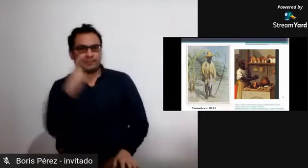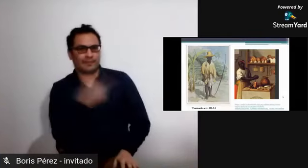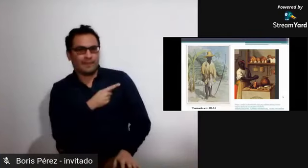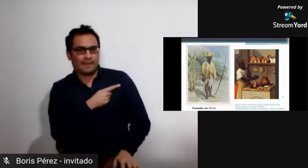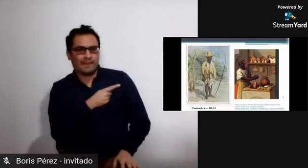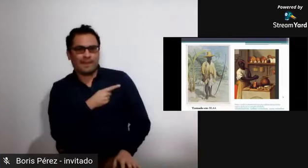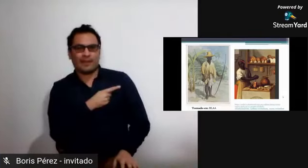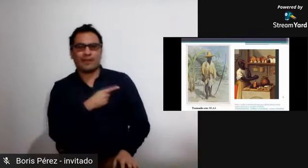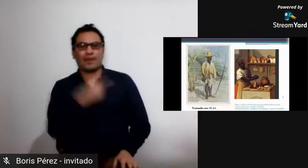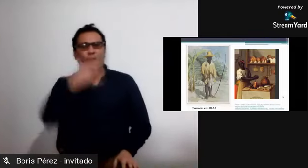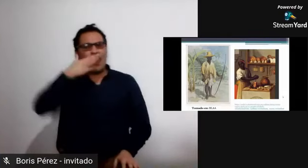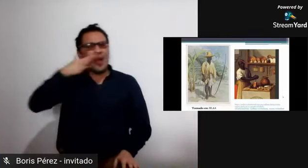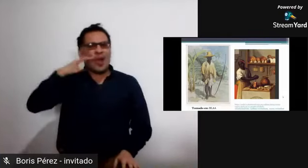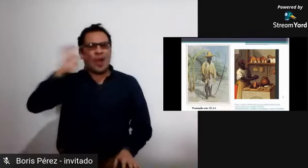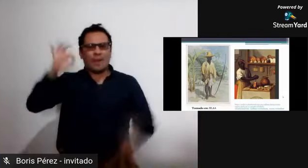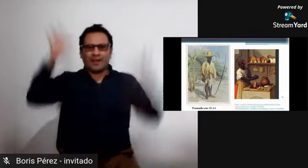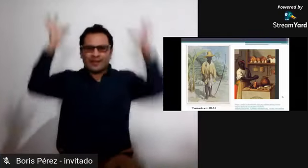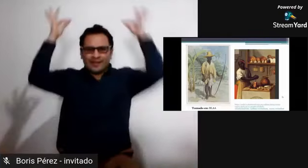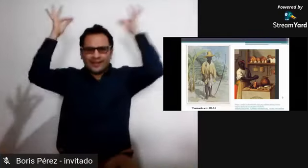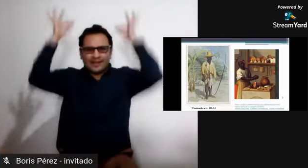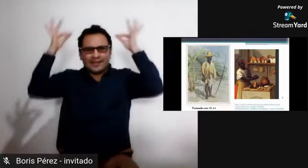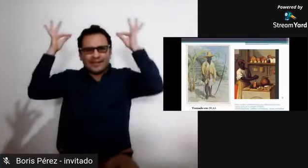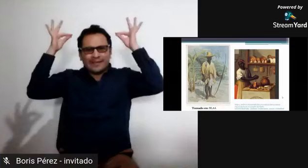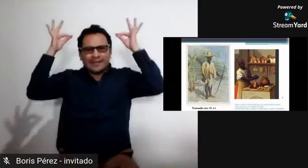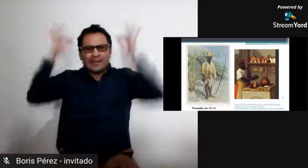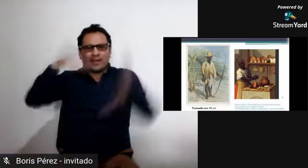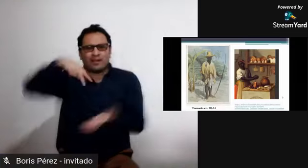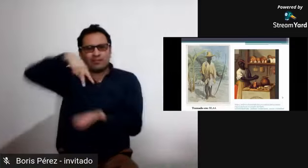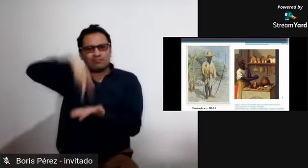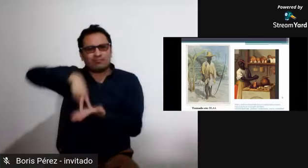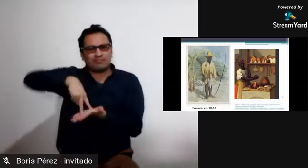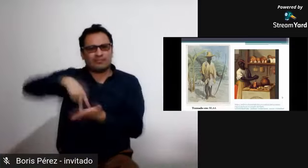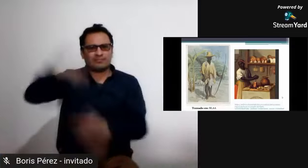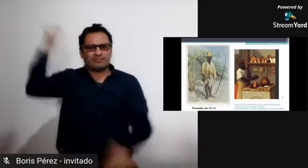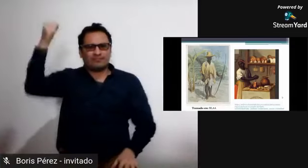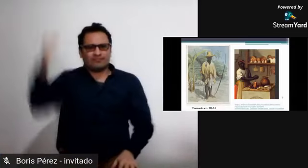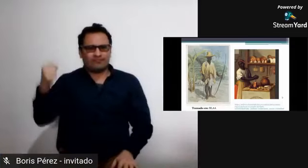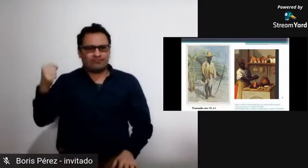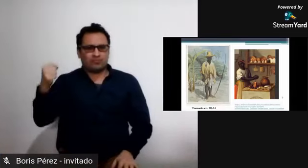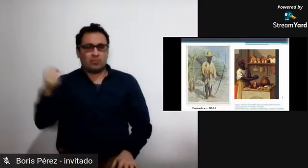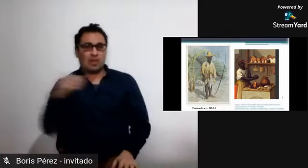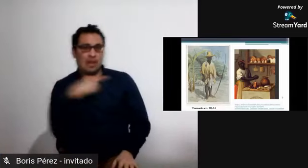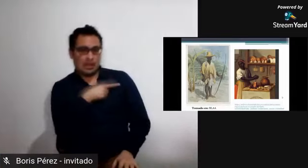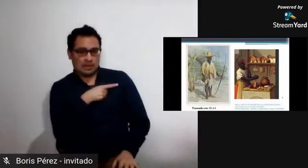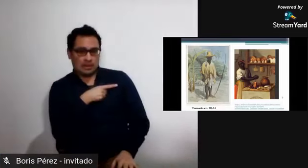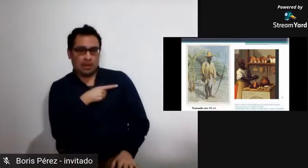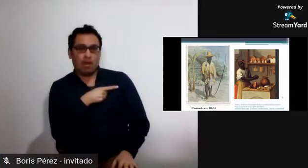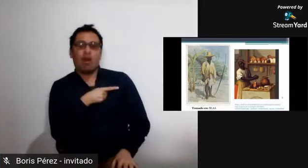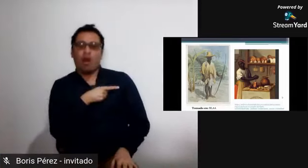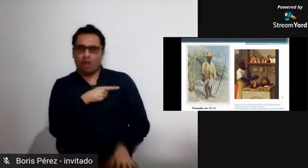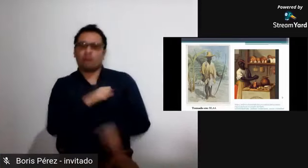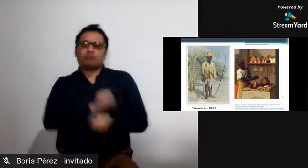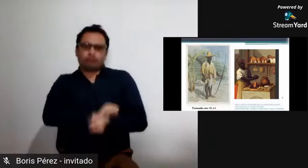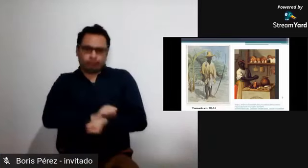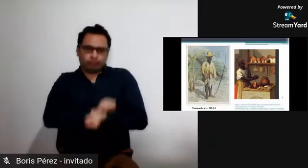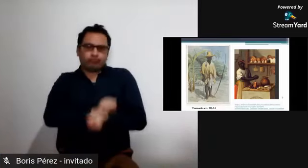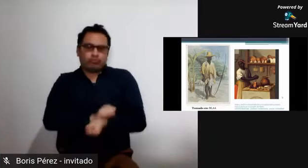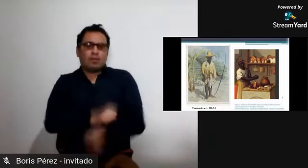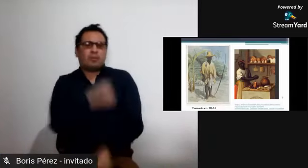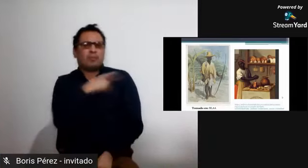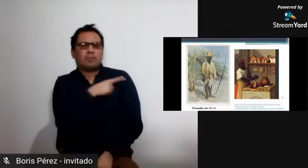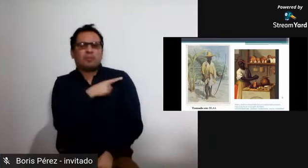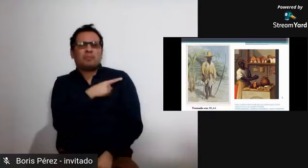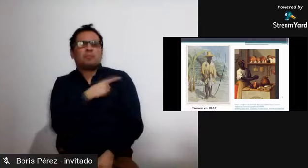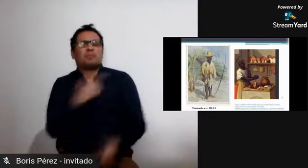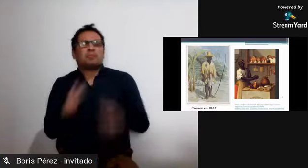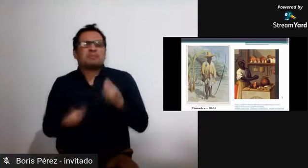si vamos aquí vemos dos imágenes la imagen de un hombre con un sombrero si y un